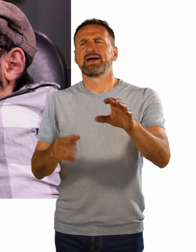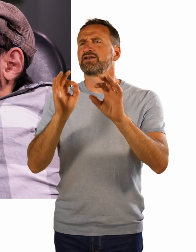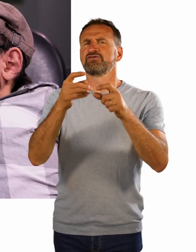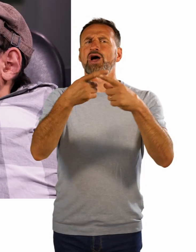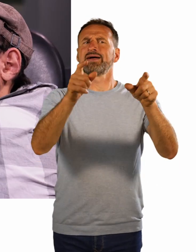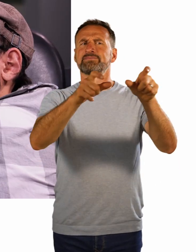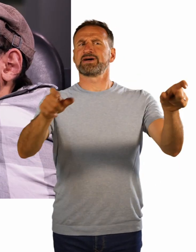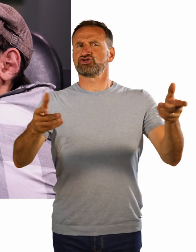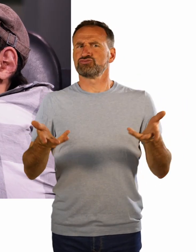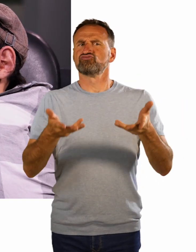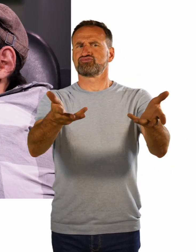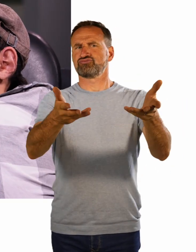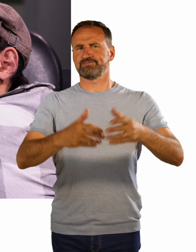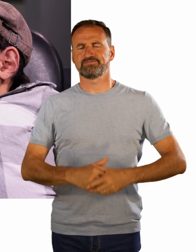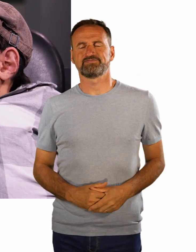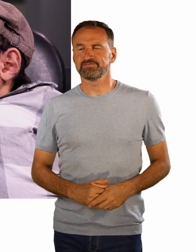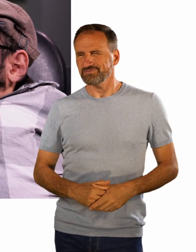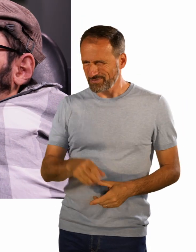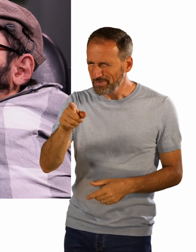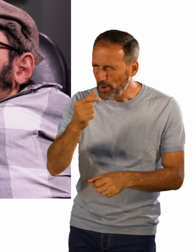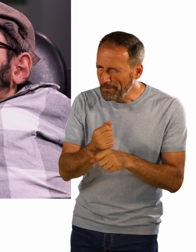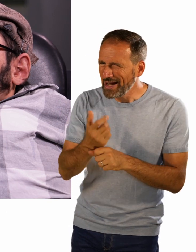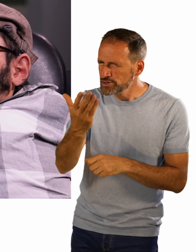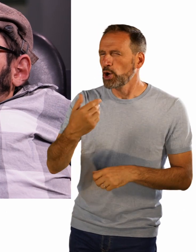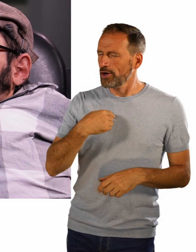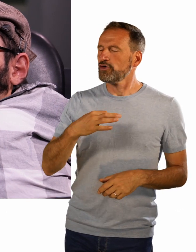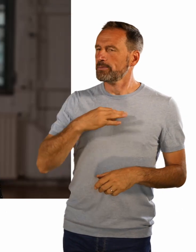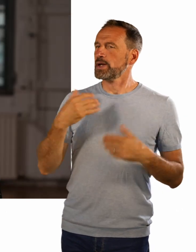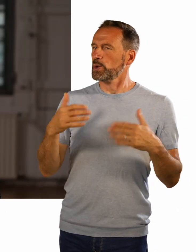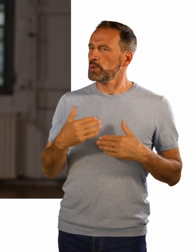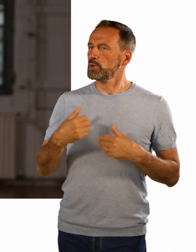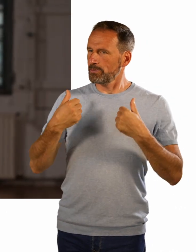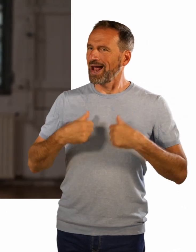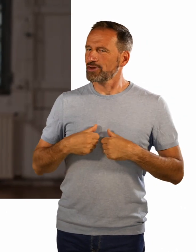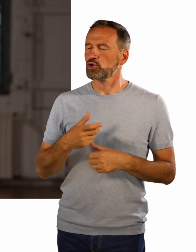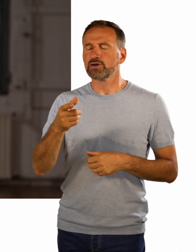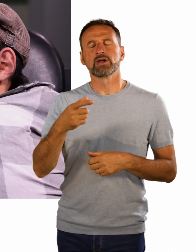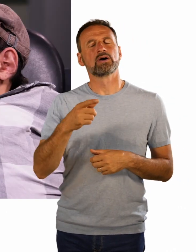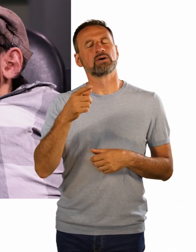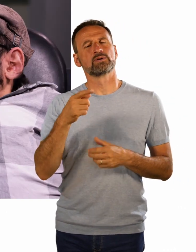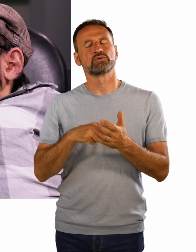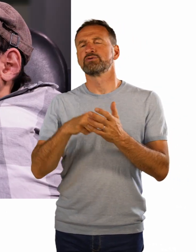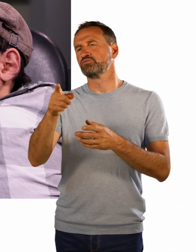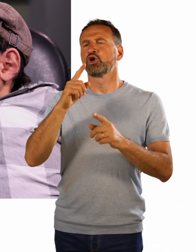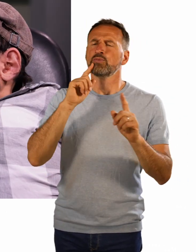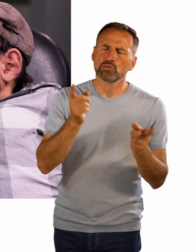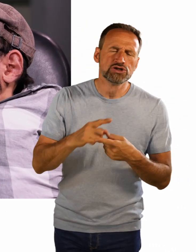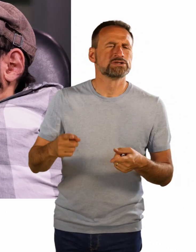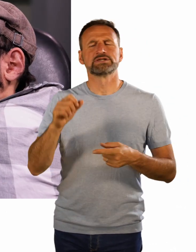beeindruckend, weil man denkt so, ja, okay, mach halt Musik und sing. Du bist aber in sieben verschiedenen Bands unterwegs.